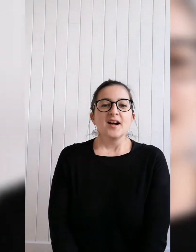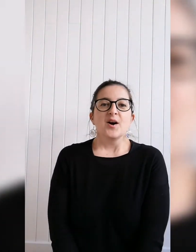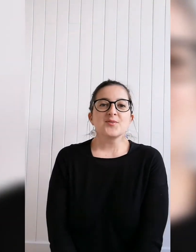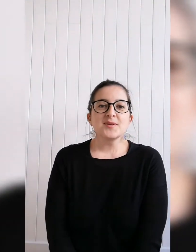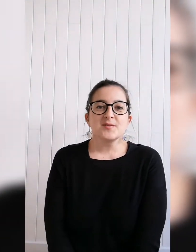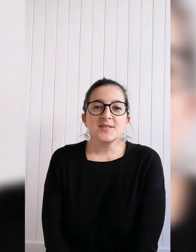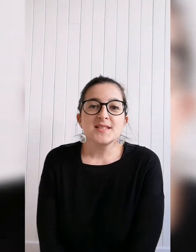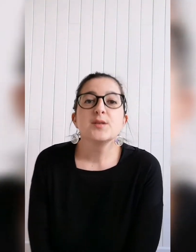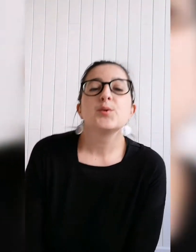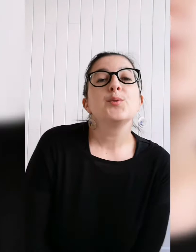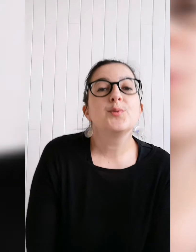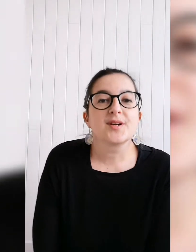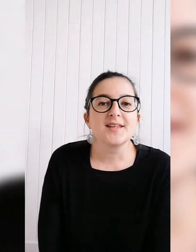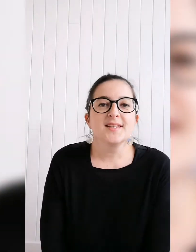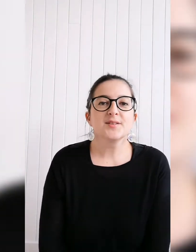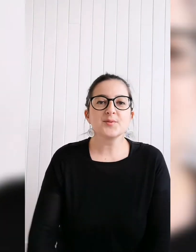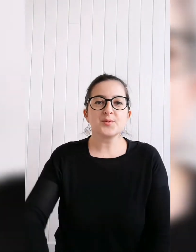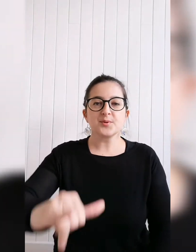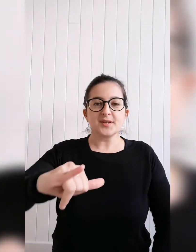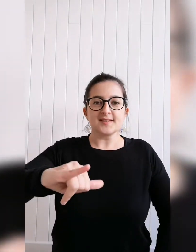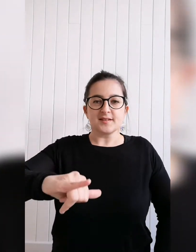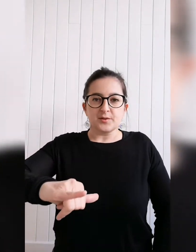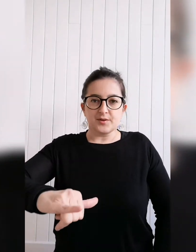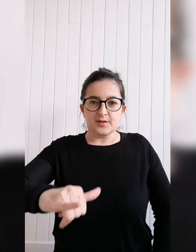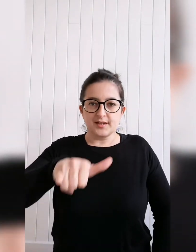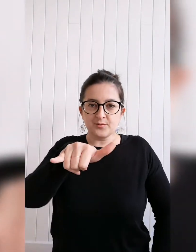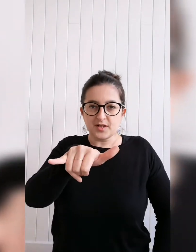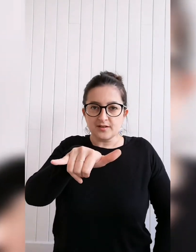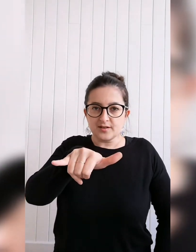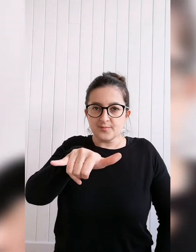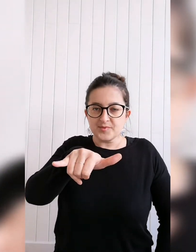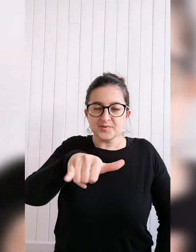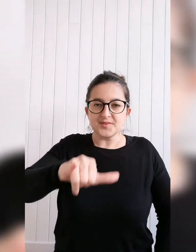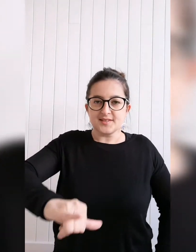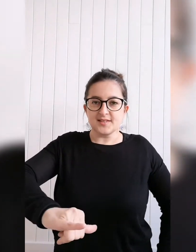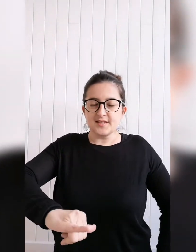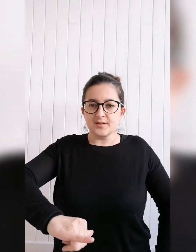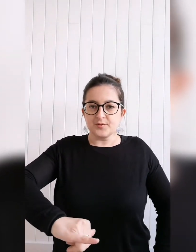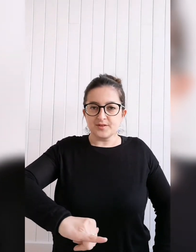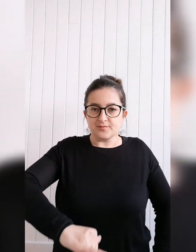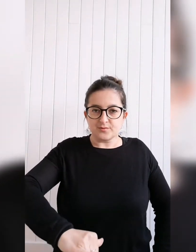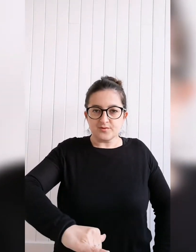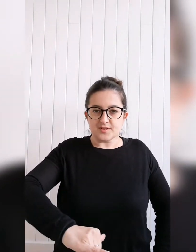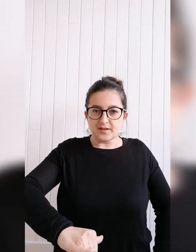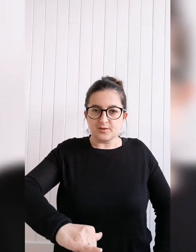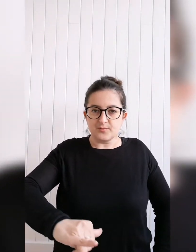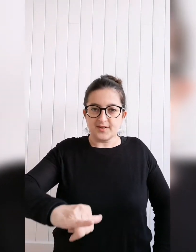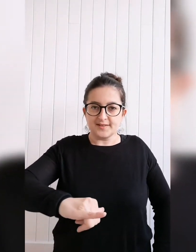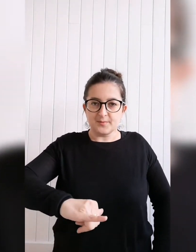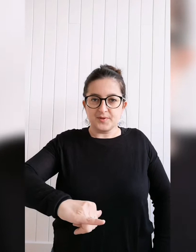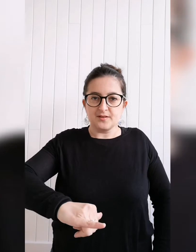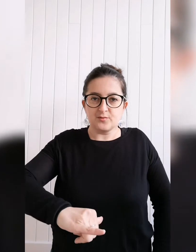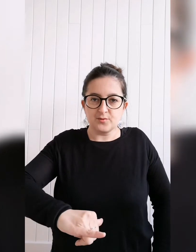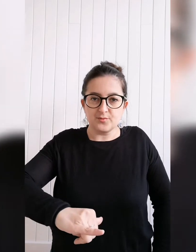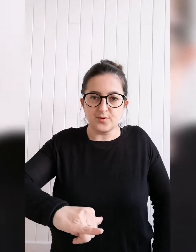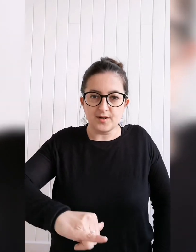Ensuite le signe urine. Donc urine c'est les doigts comme ceci et au niveau du sternum on va taper deux fois.